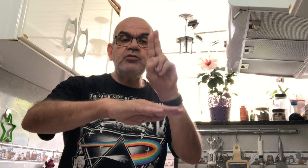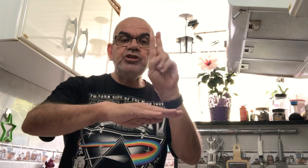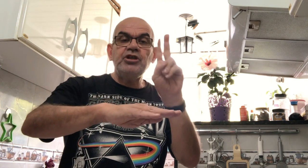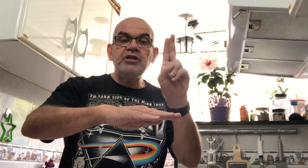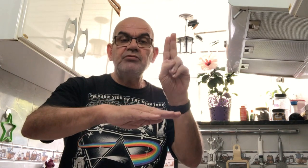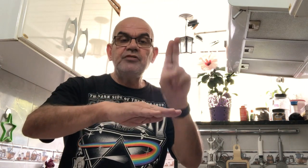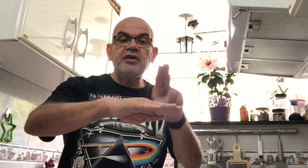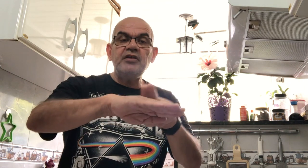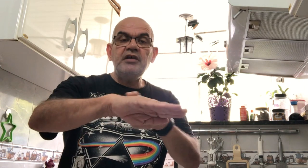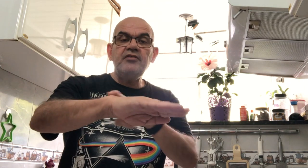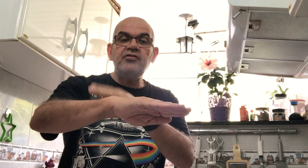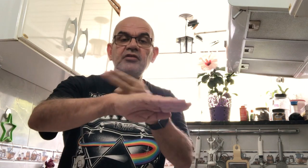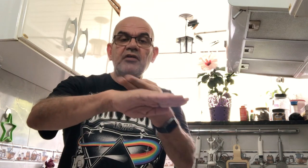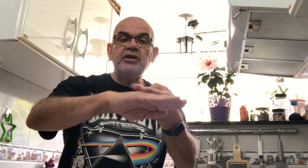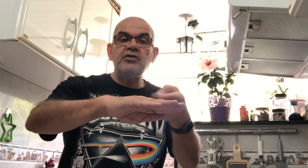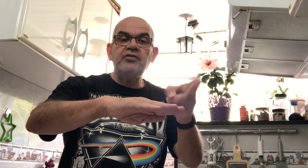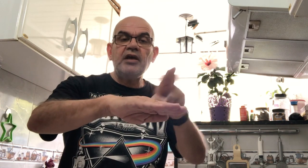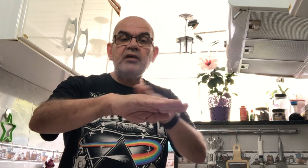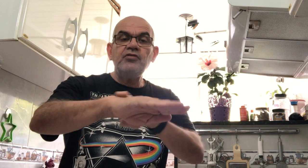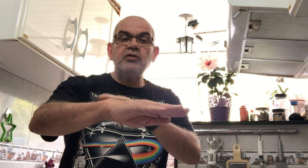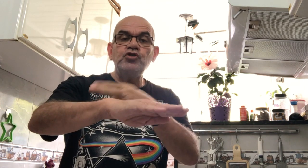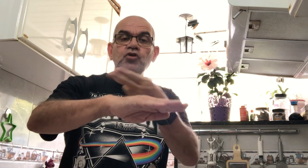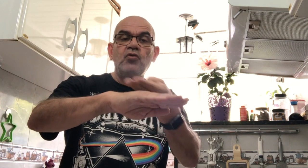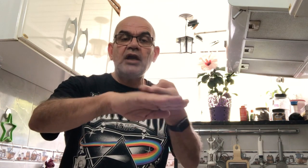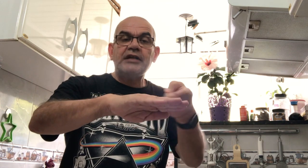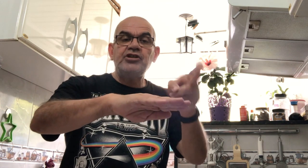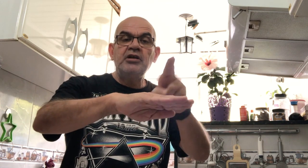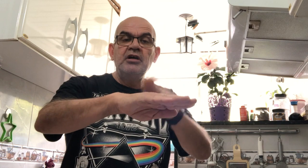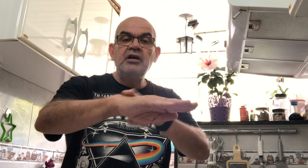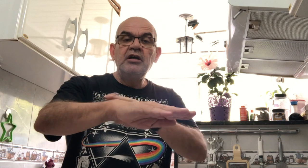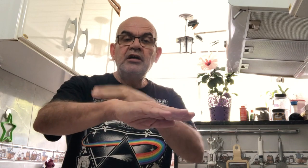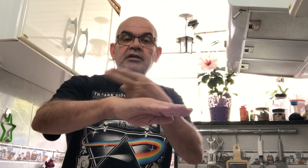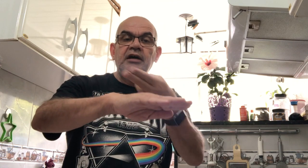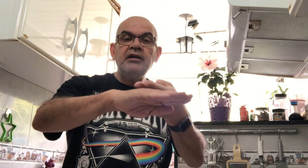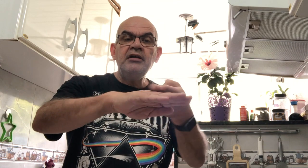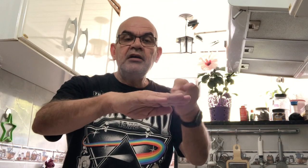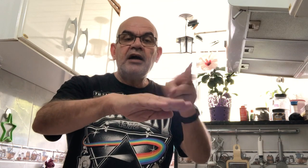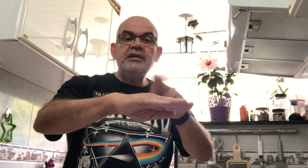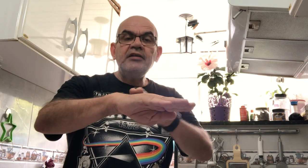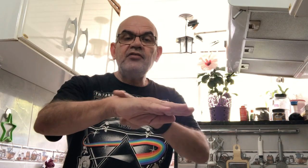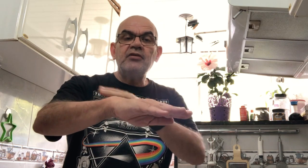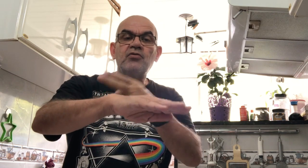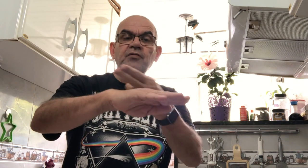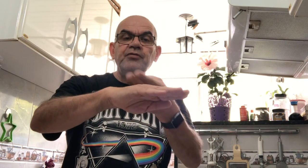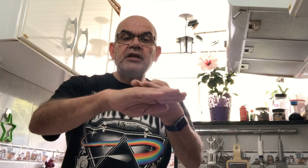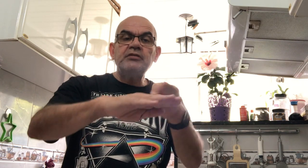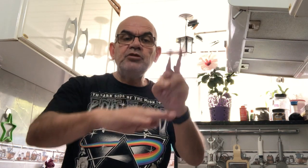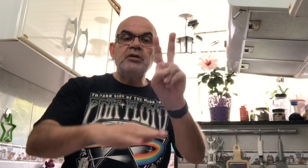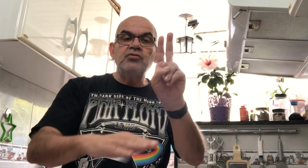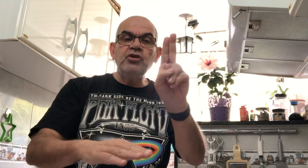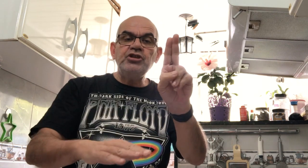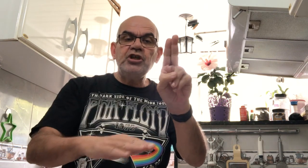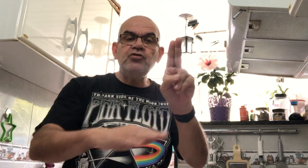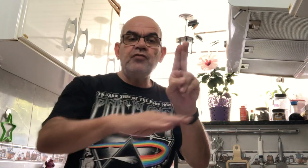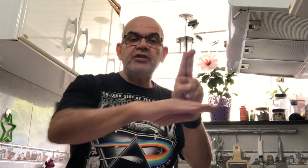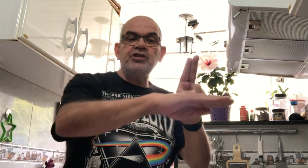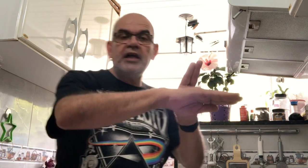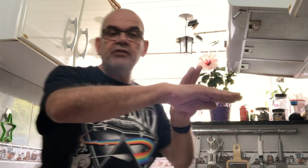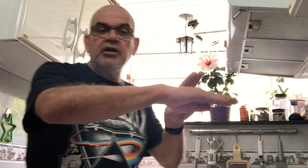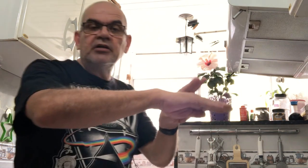dois dedos, fazer esse sinal aqui, ó. Esse aqui é o sinal de chocolate, tá? Atenção, configuração de mão, dois dedos, vou fazer de lado, ó.